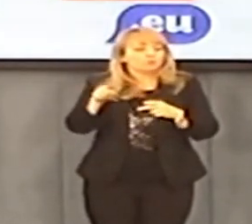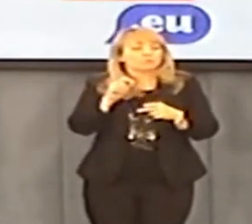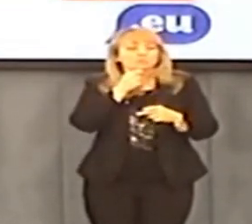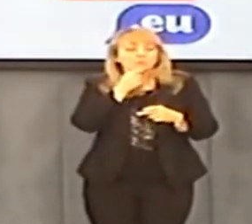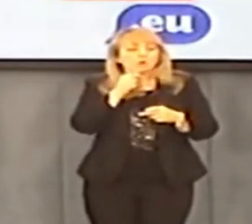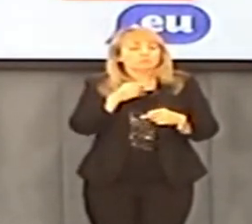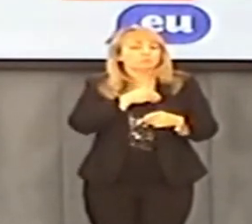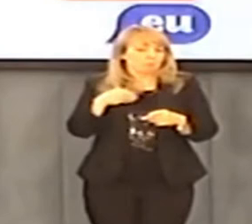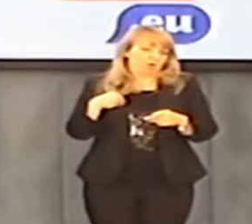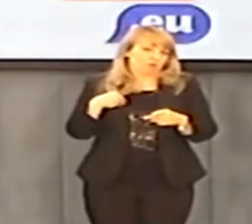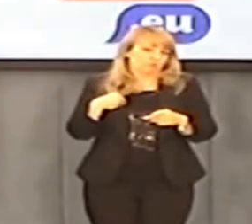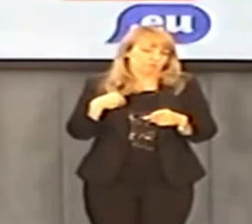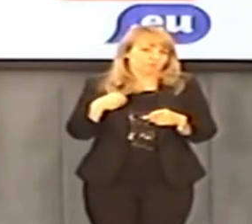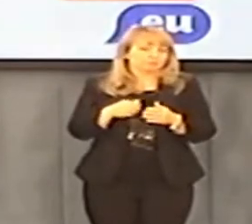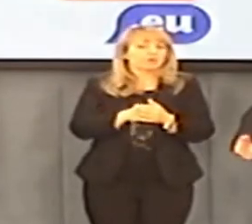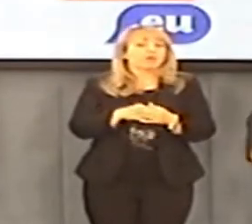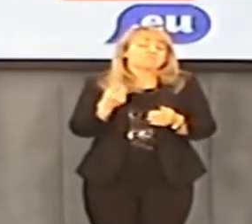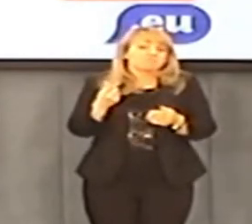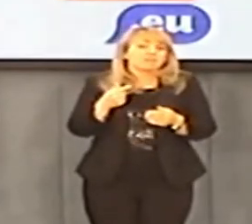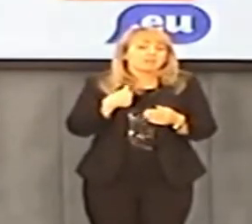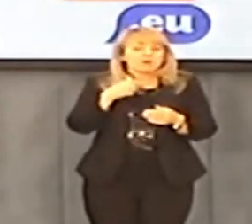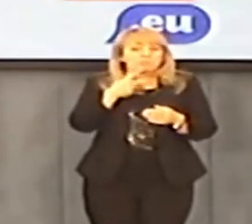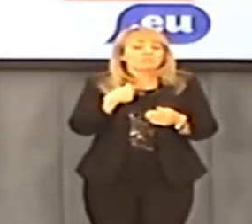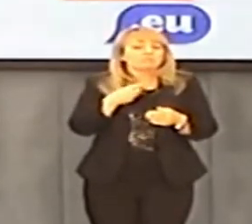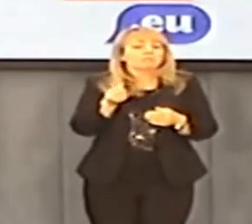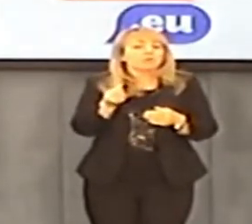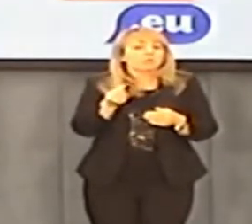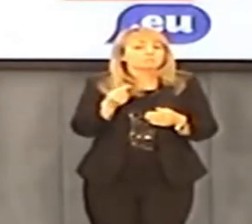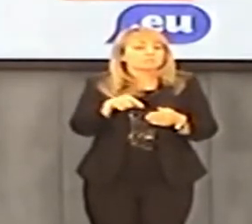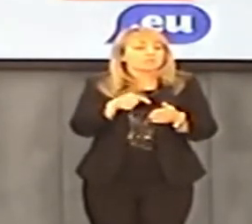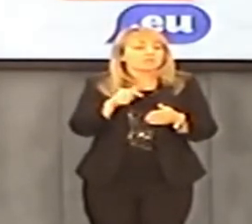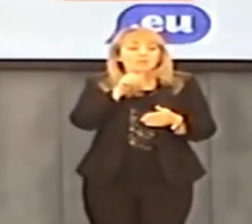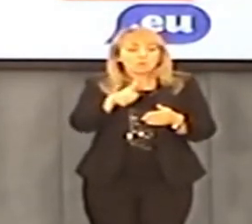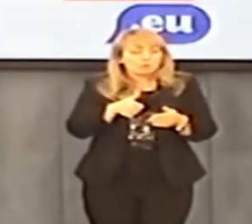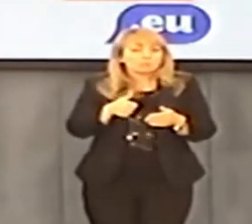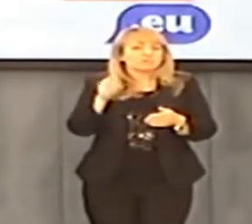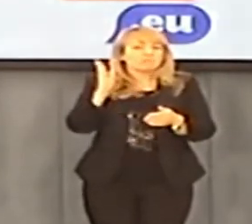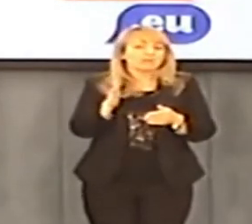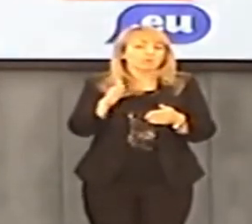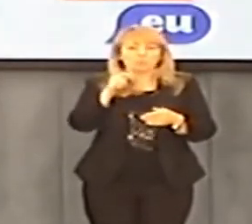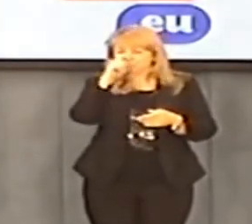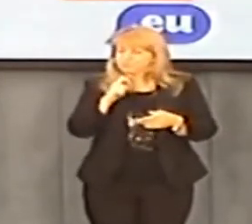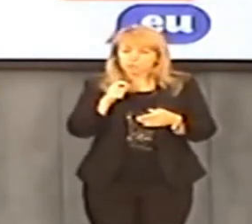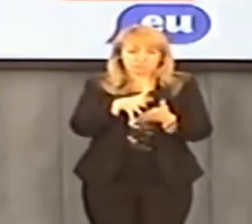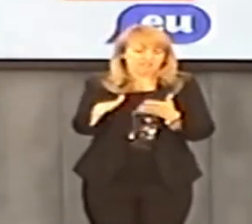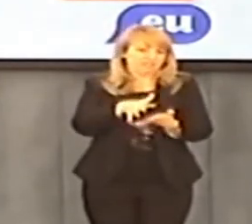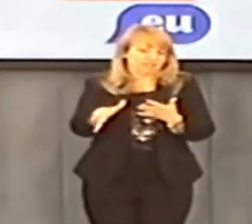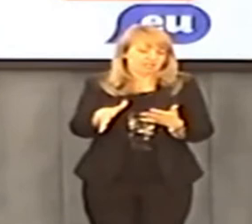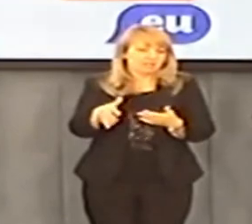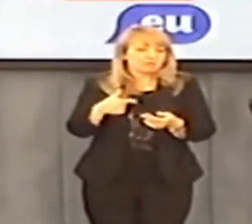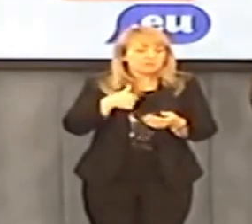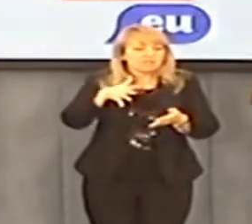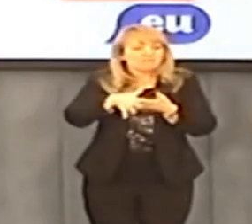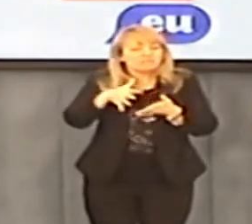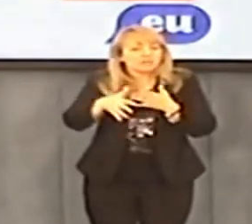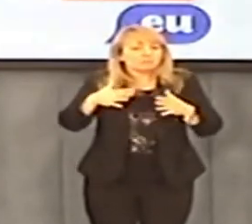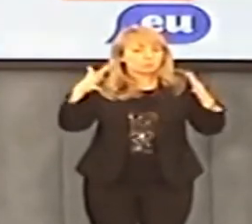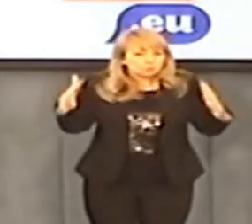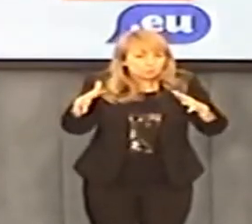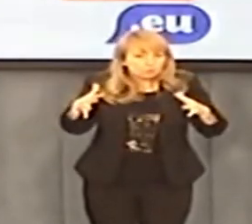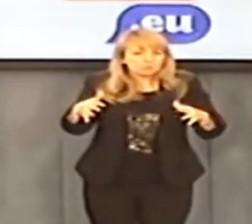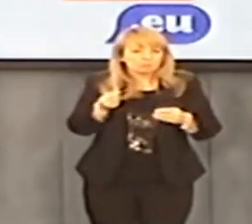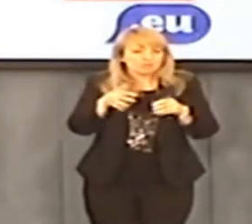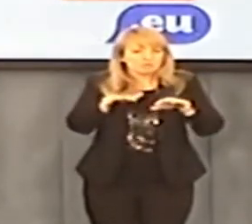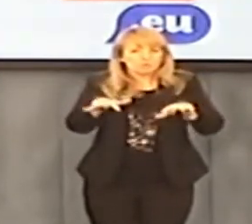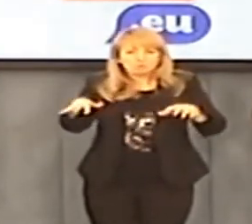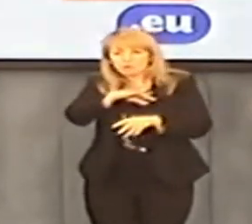temat emigracji młodych Polaków do Szwajcarii? Po pierwsze, jeśli chodzi o wykazanie pieniędzy, mówię o tym powtórzę raz jeszcze. Będą źle wydane.